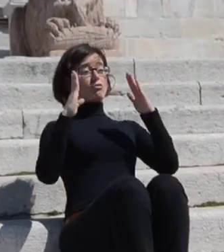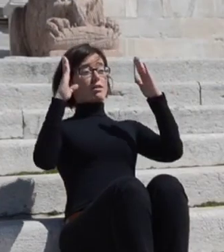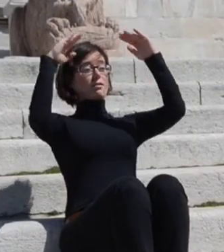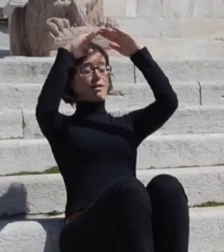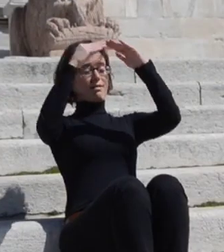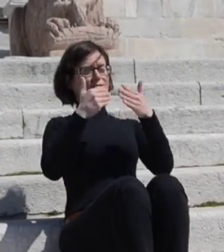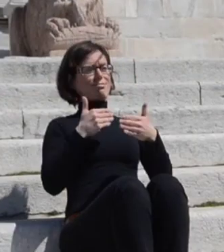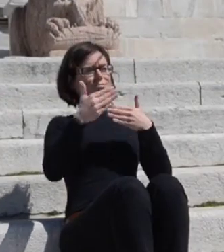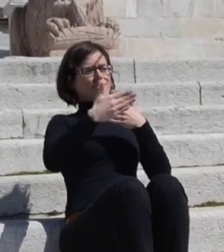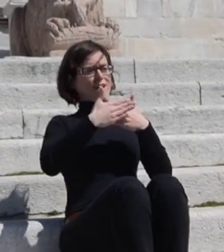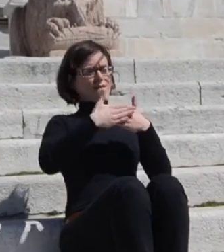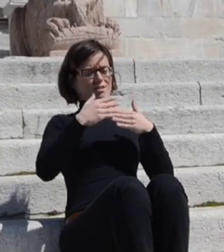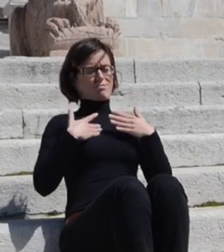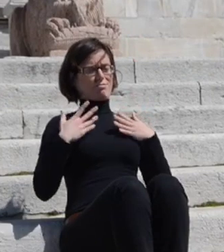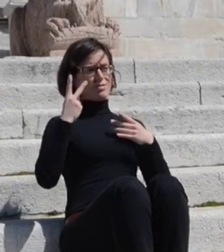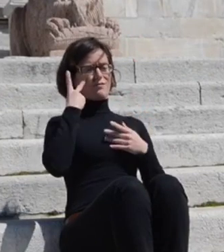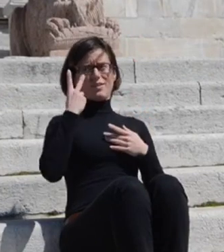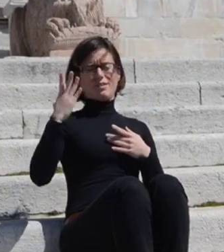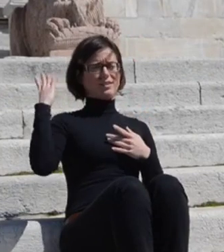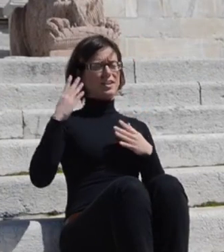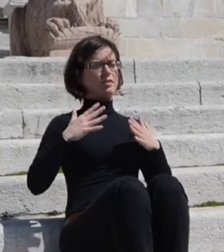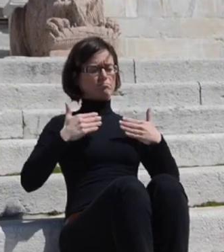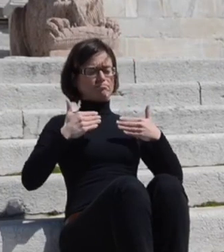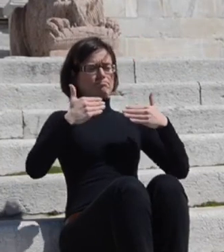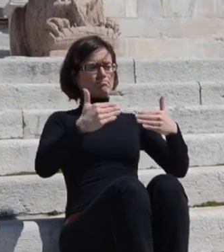Al sommo della quale si innalza il Protiro romanico gotico.